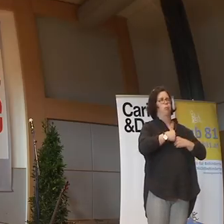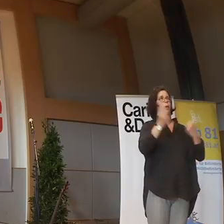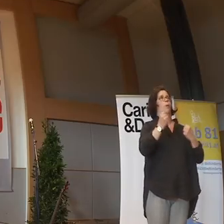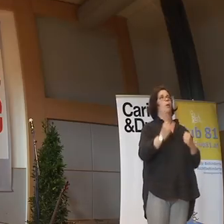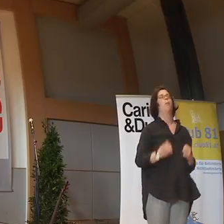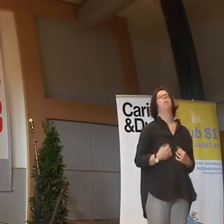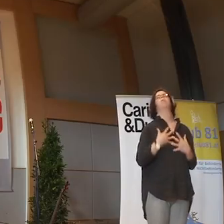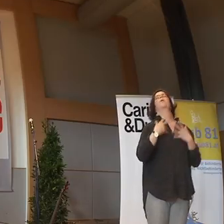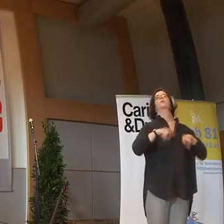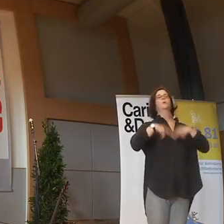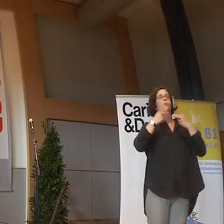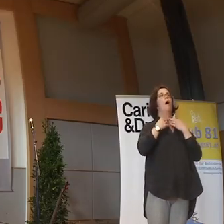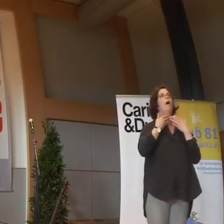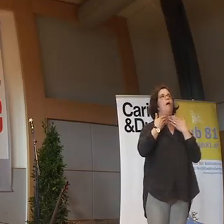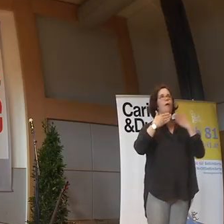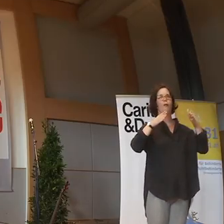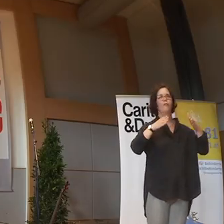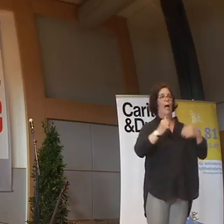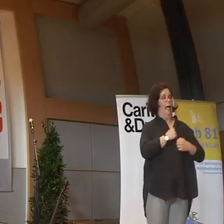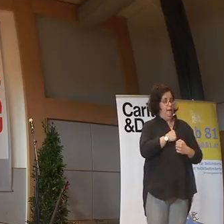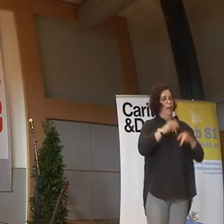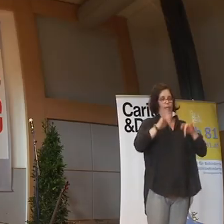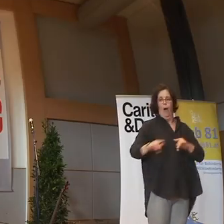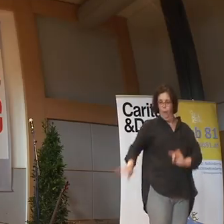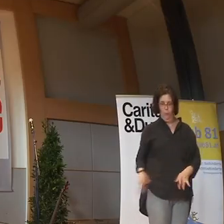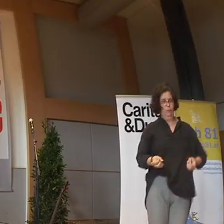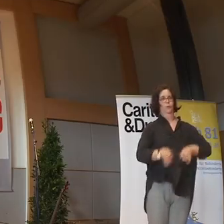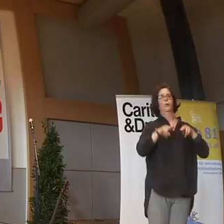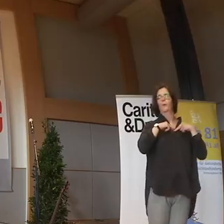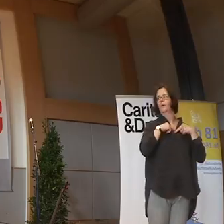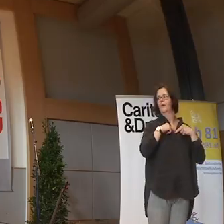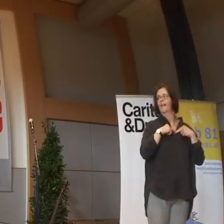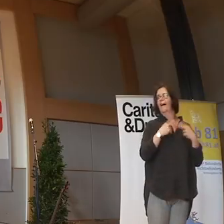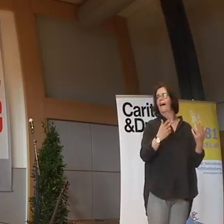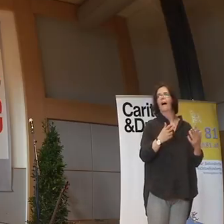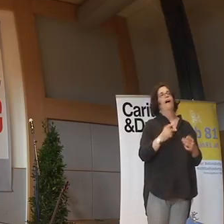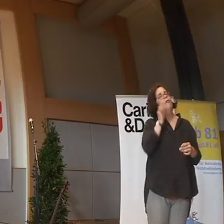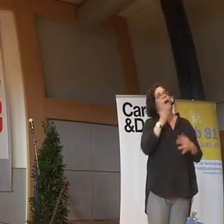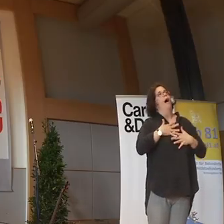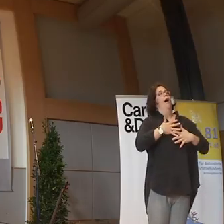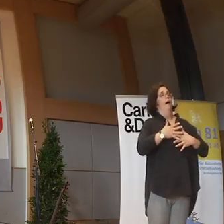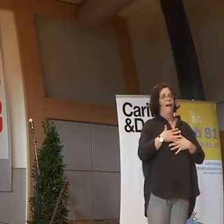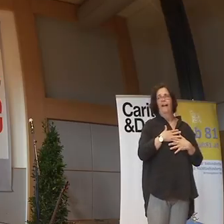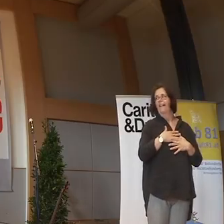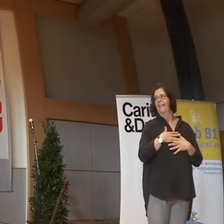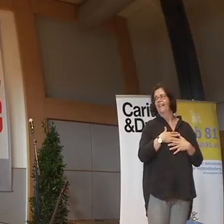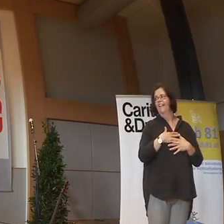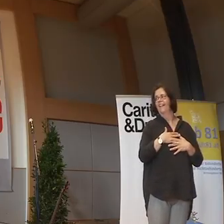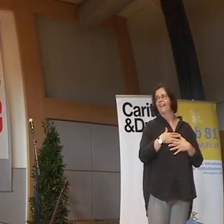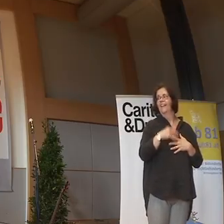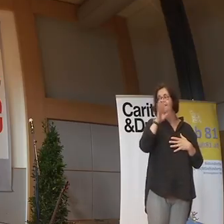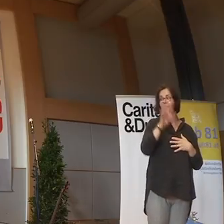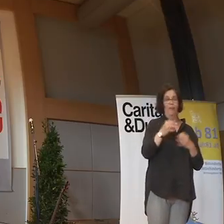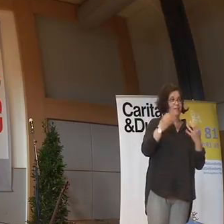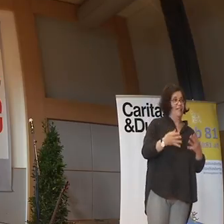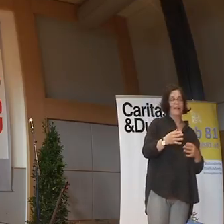Blutsch ist zurück, Hals öffnet sich wieder, Herz ist wieder am Platz und sie ist erleichtert. Sobald das